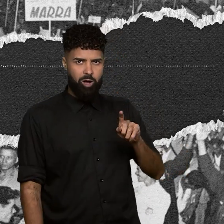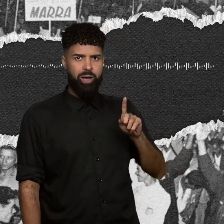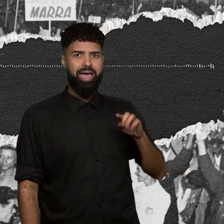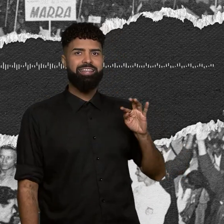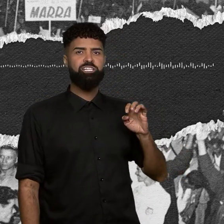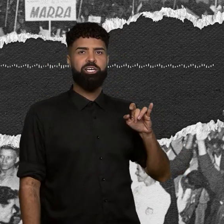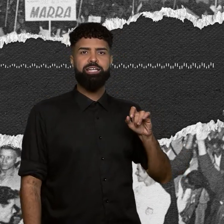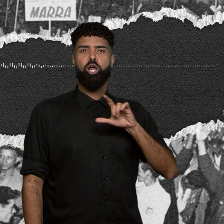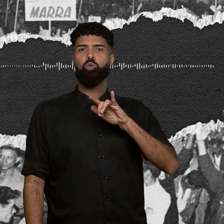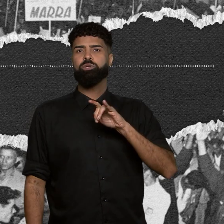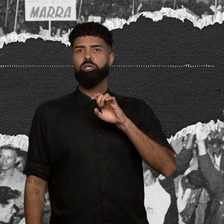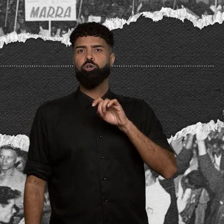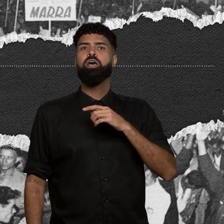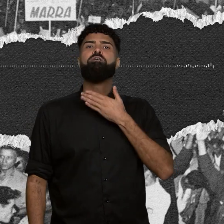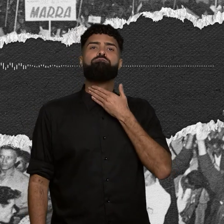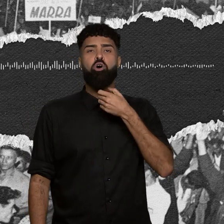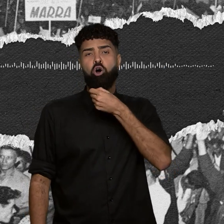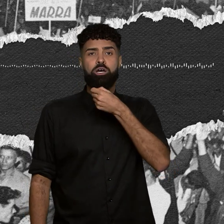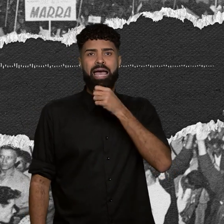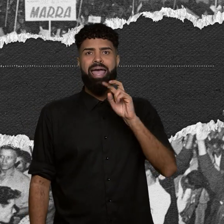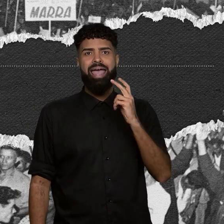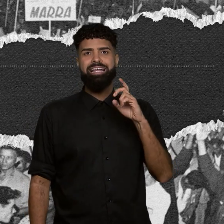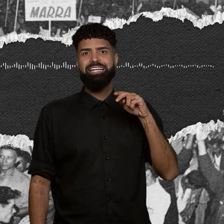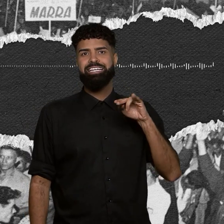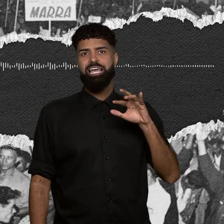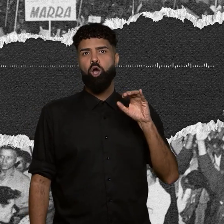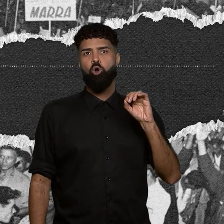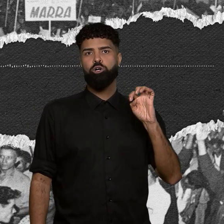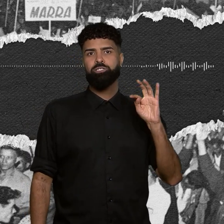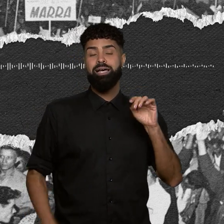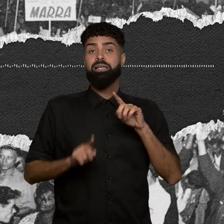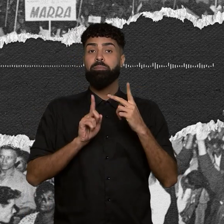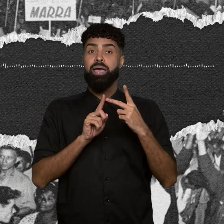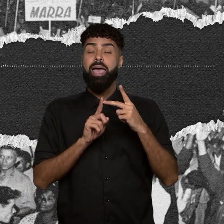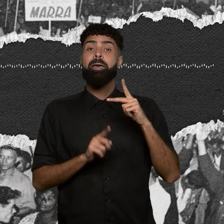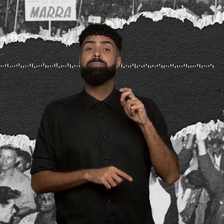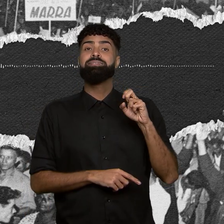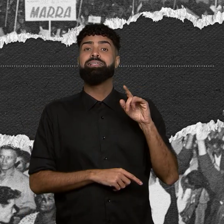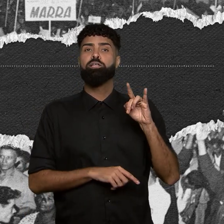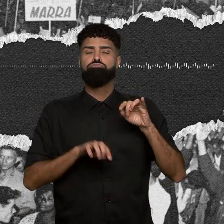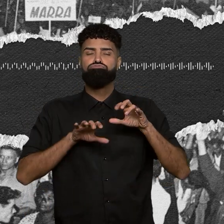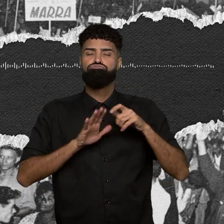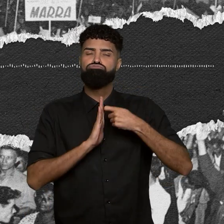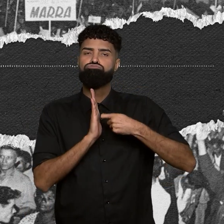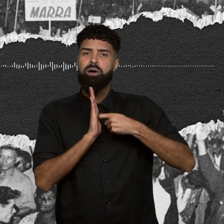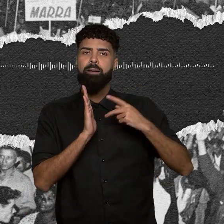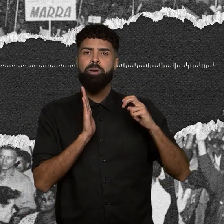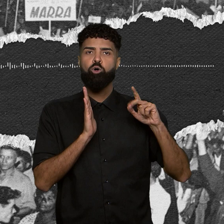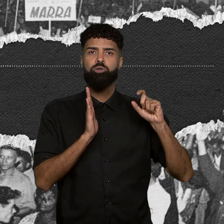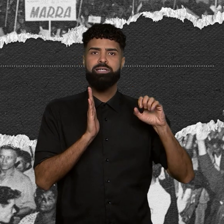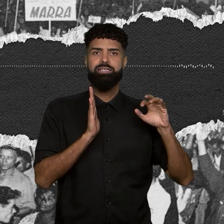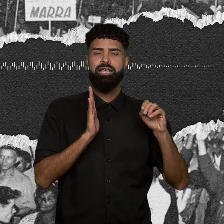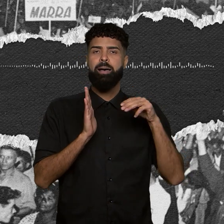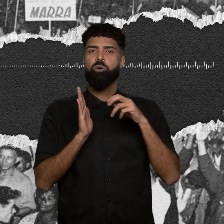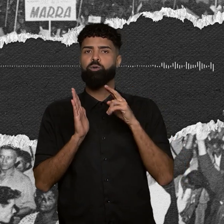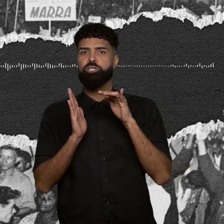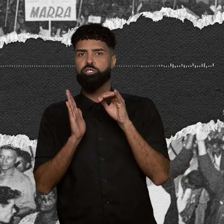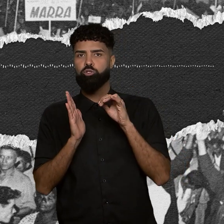na voz de Leninha Costa e Pesadelo composta por Paulo César Pinheiro e Maurício Tapajós e interpretada pelo